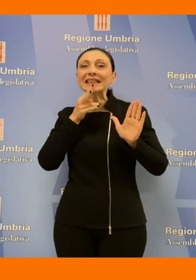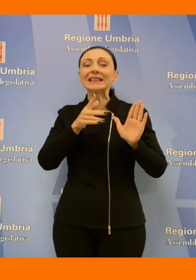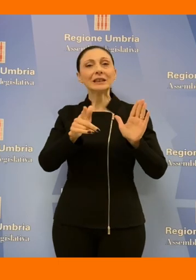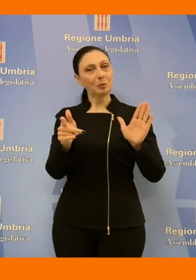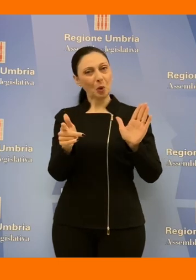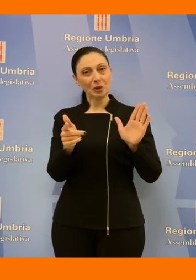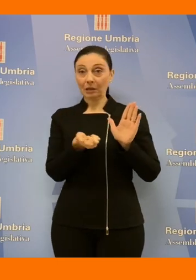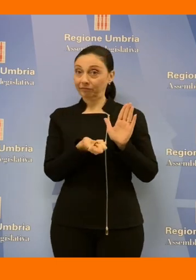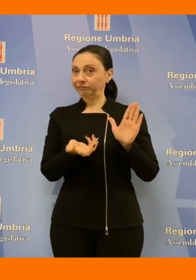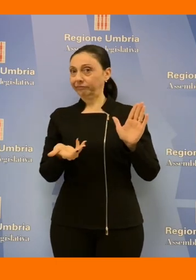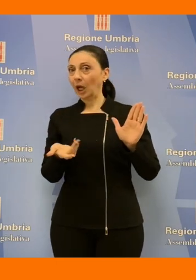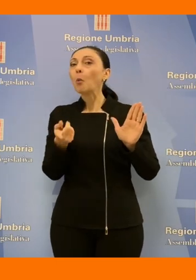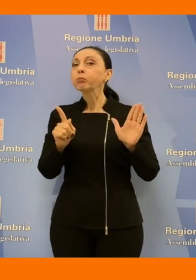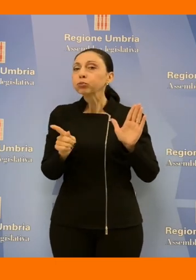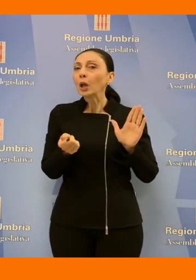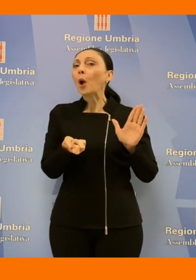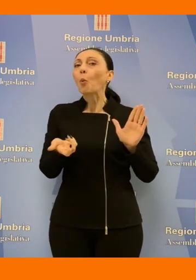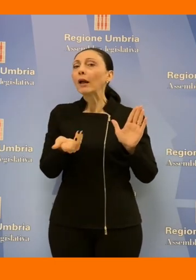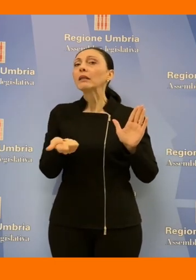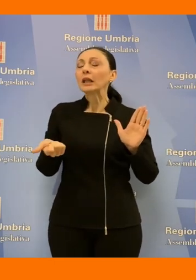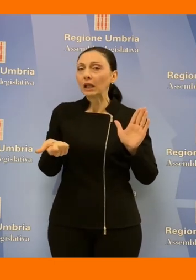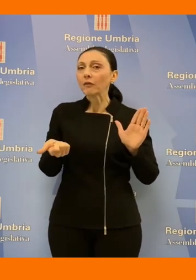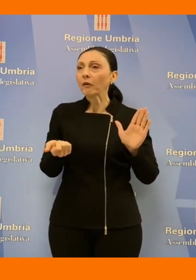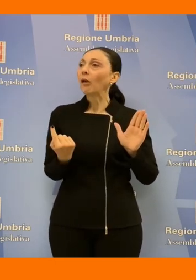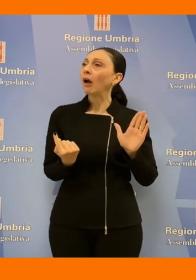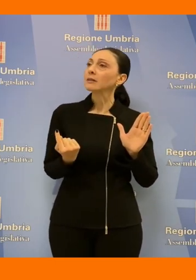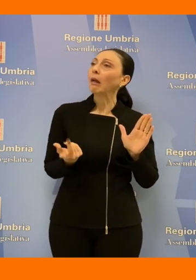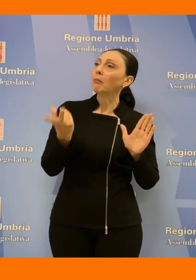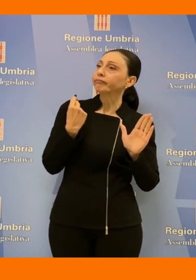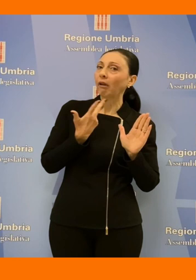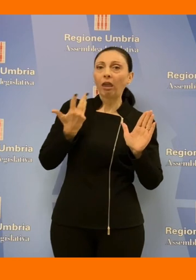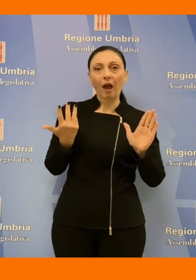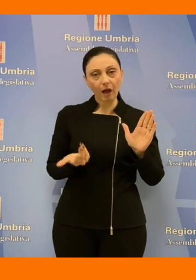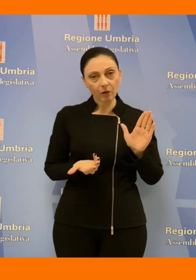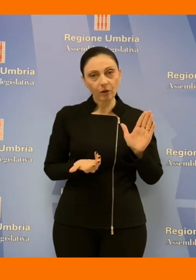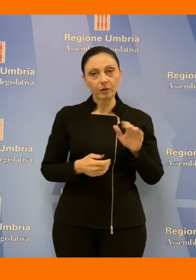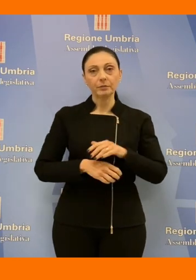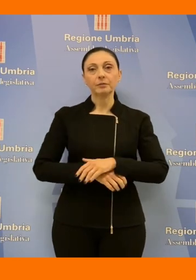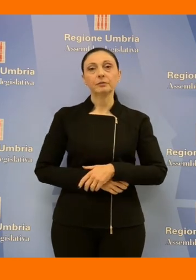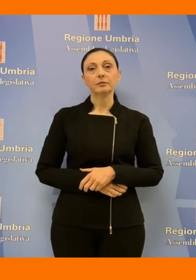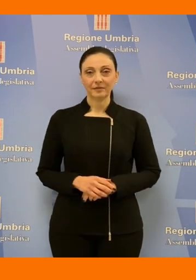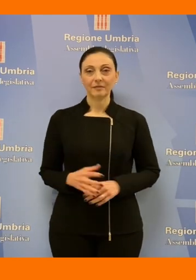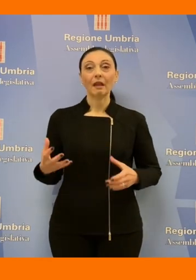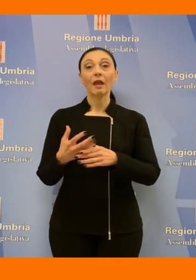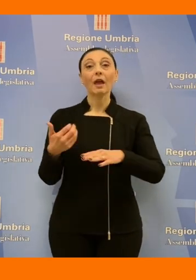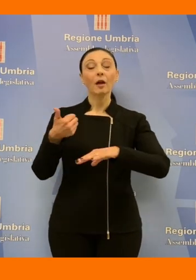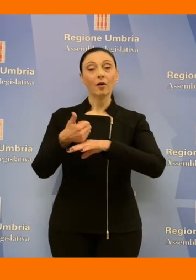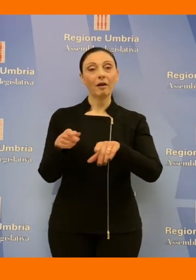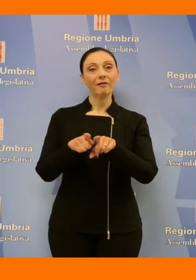aperti anche sul quantitativo io mi sarei aspettato delle puntualizzazioni maggiori per la capogruppo di Fratelli d